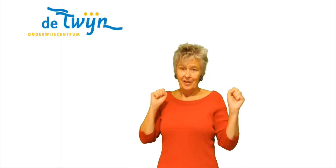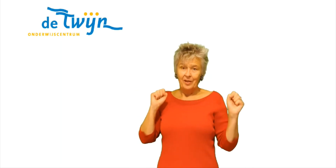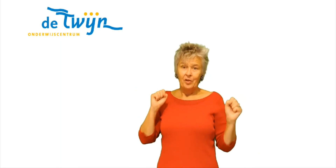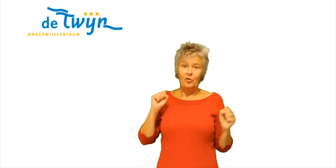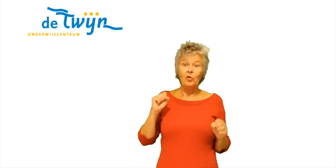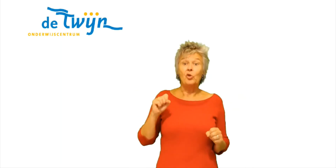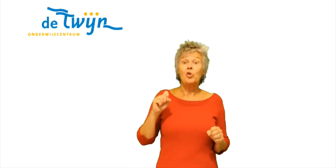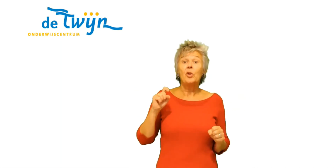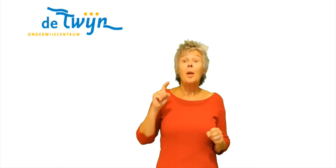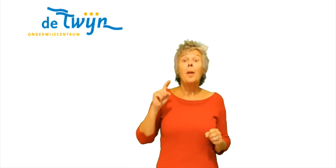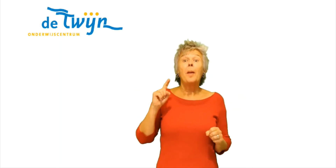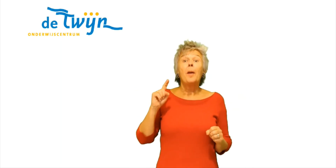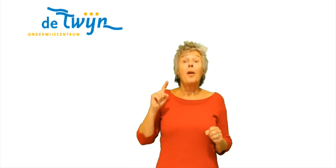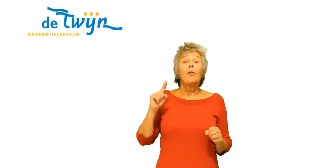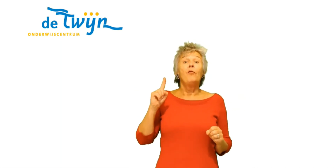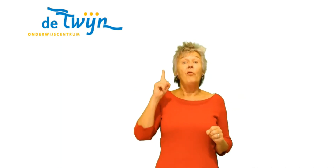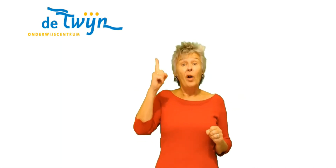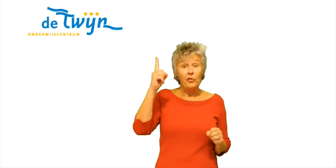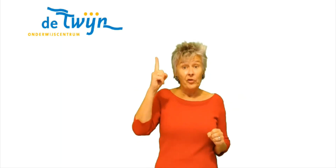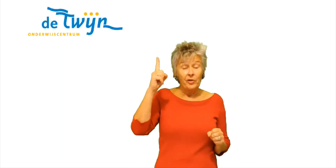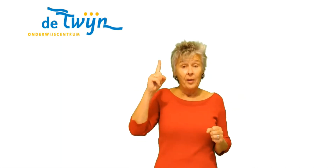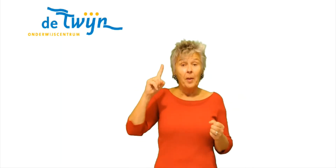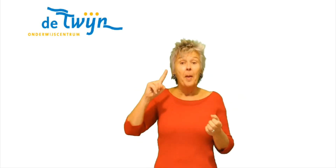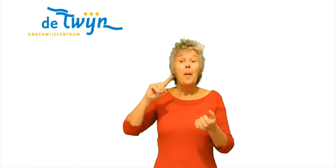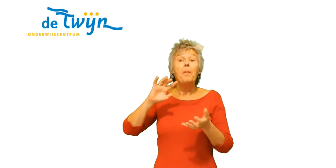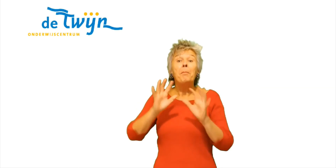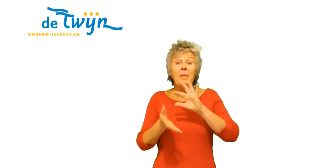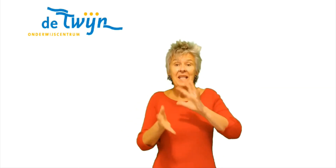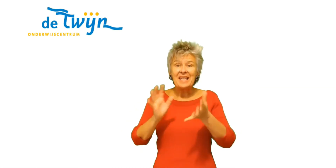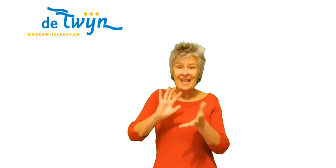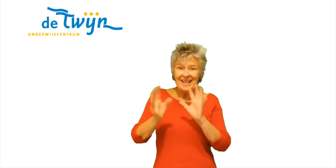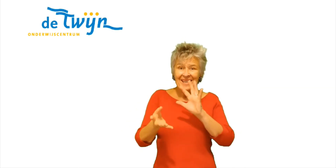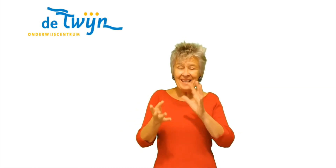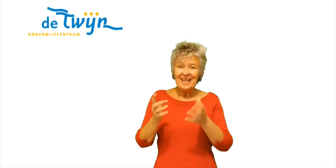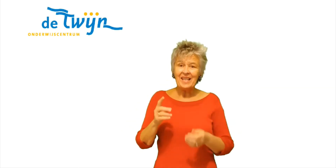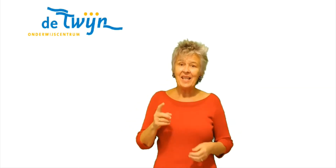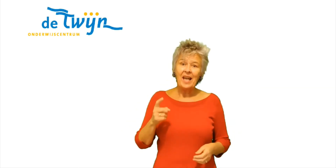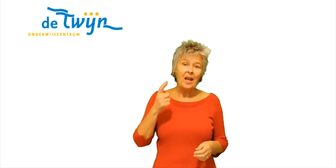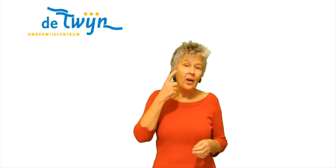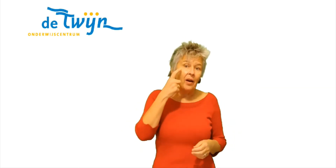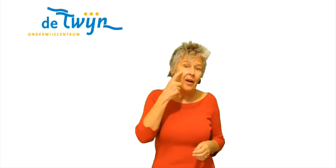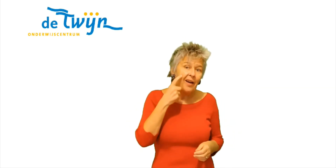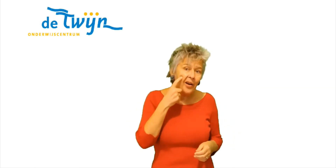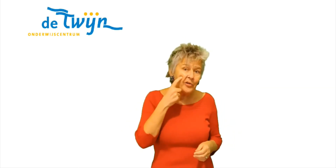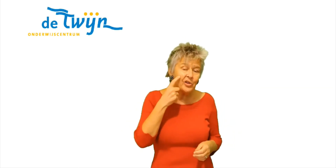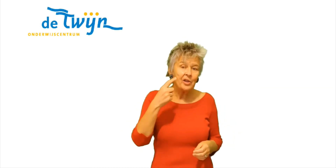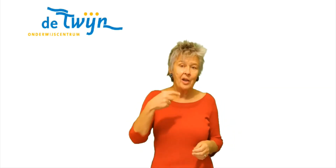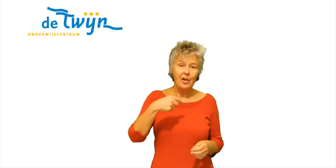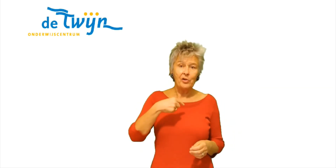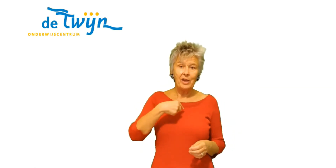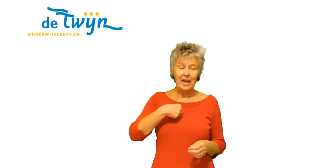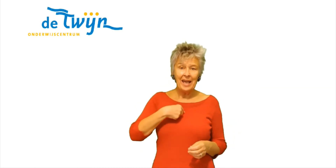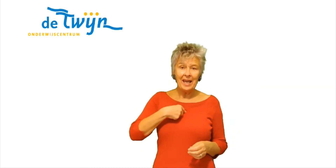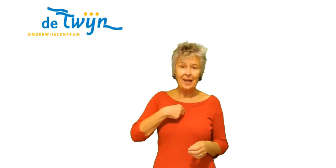Dus Want Misschien Is er een kans Als ik